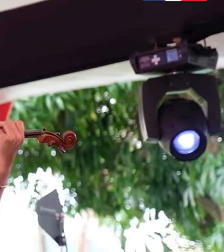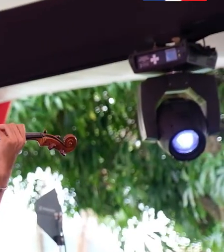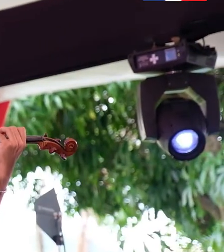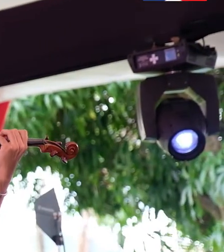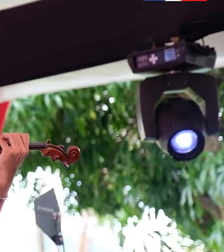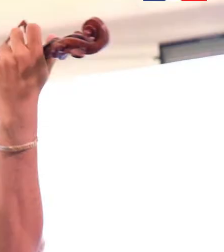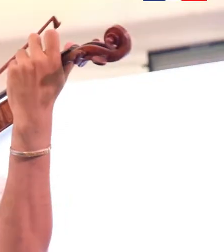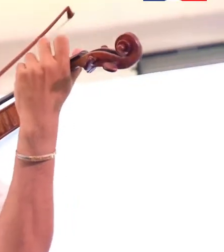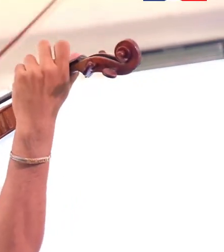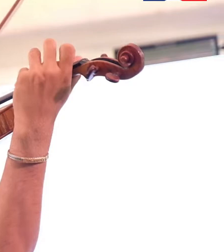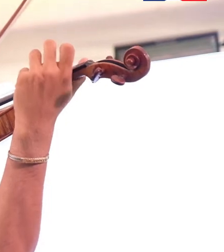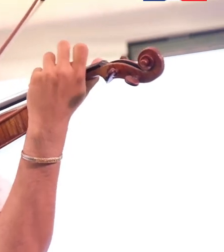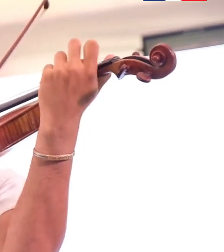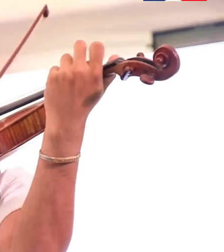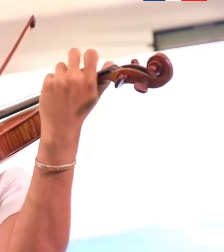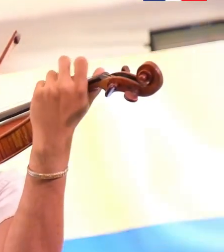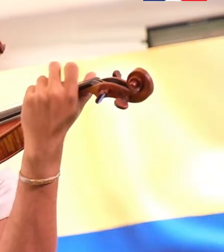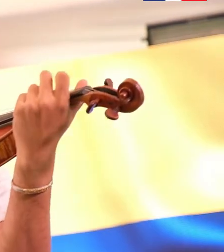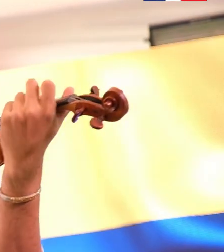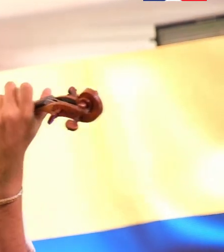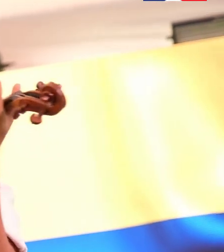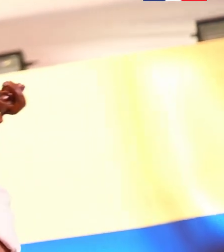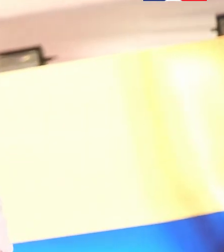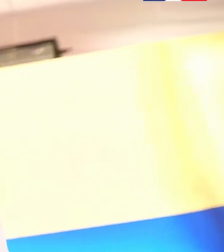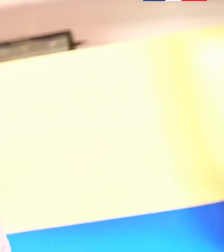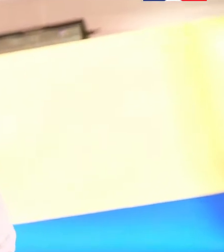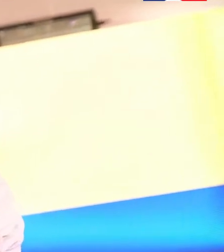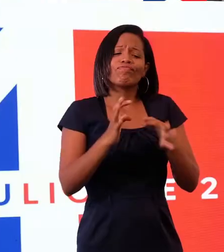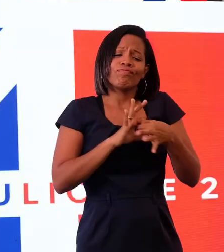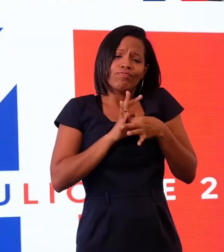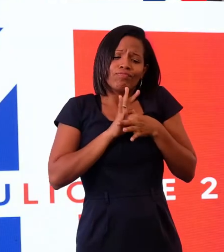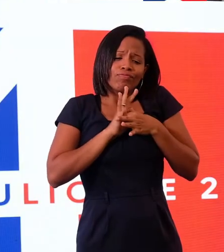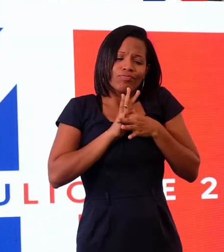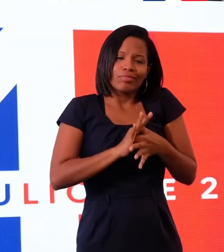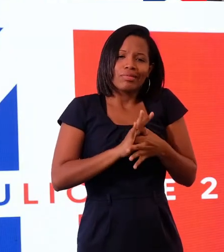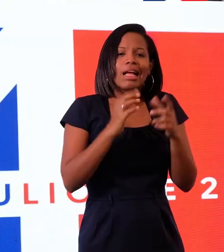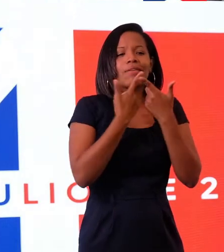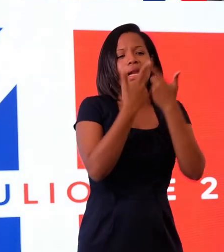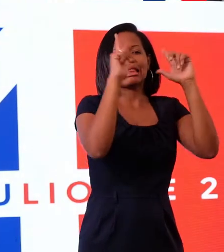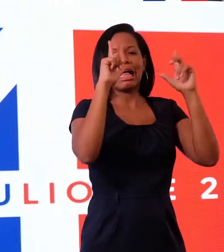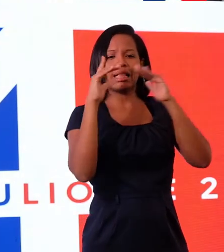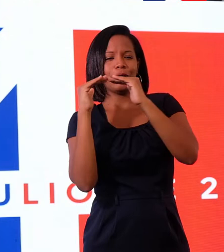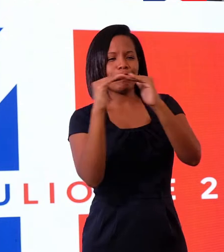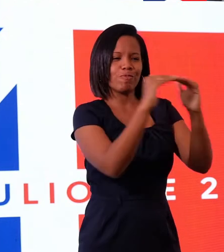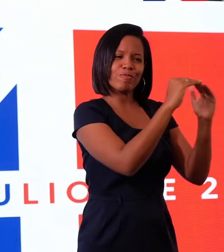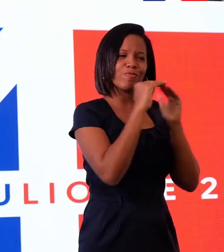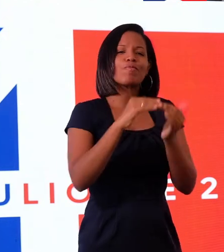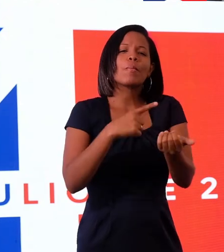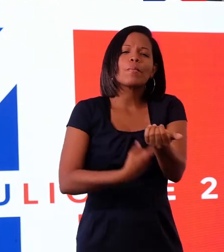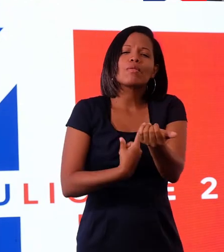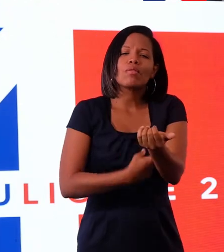puedo enumerar. Esta misma solidaridad, esta misma pasión por la libertad, la igualdad y la fraternidad,